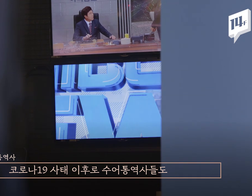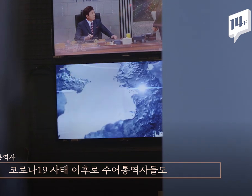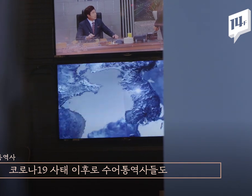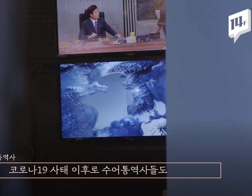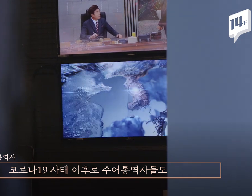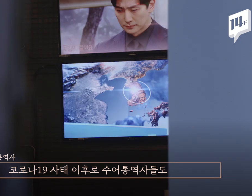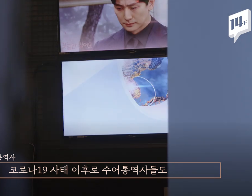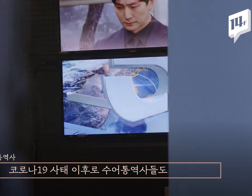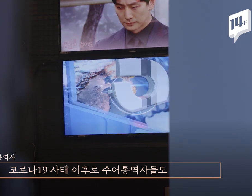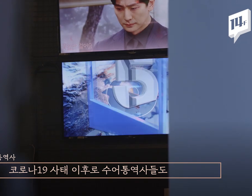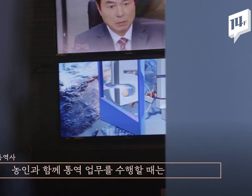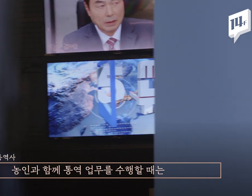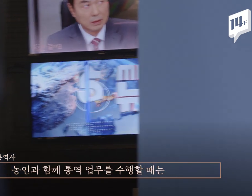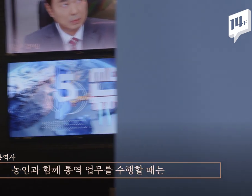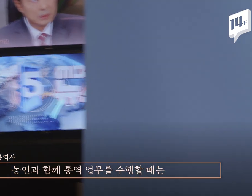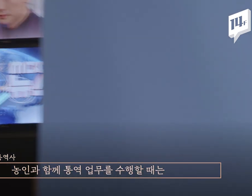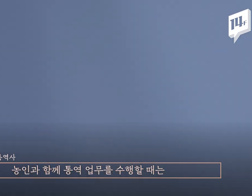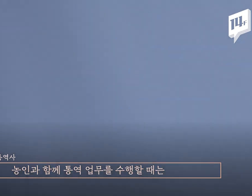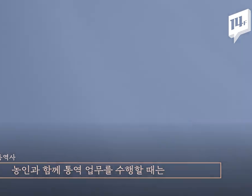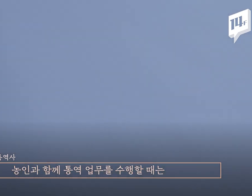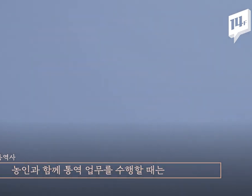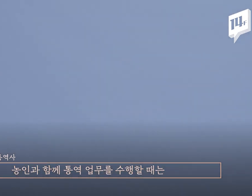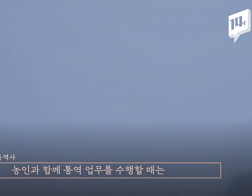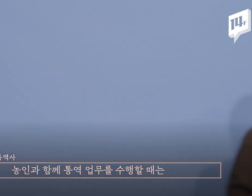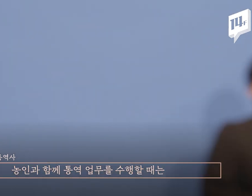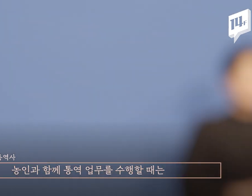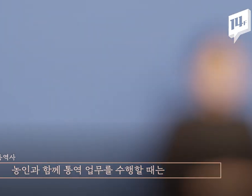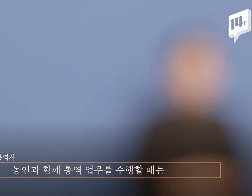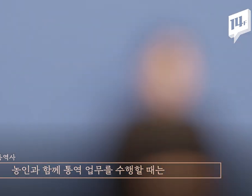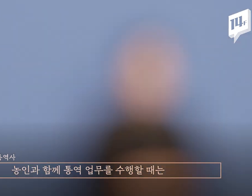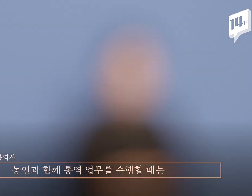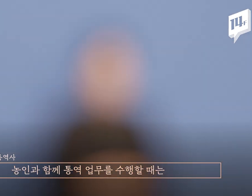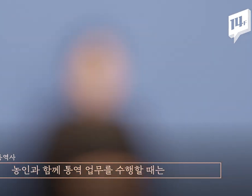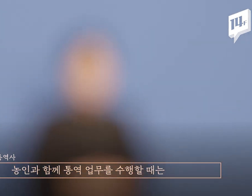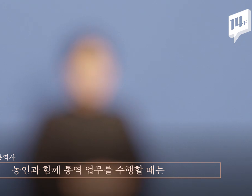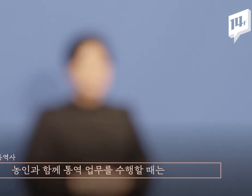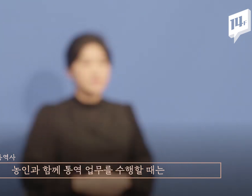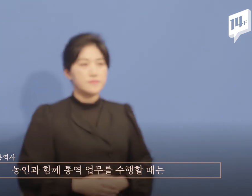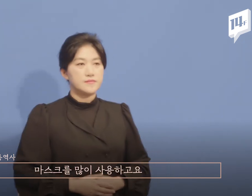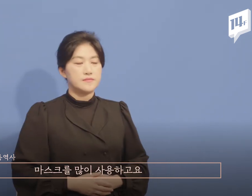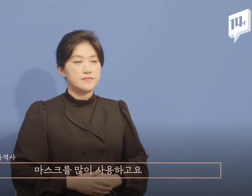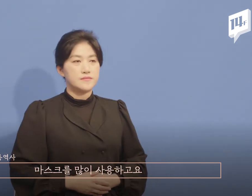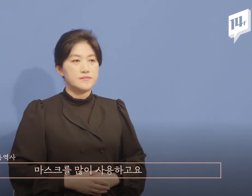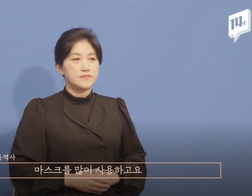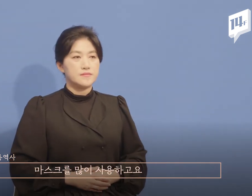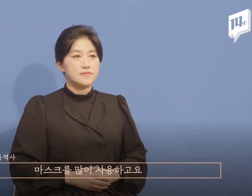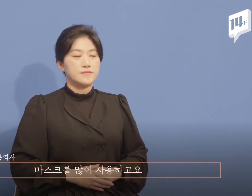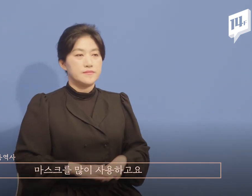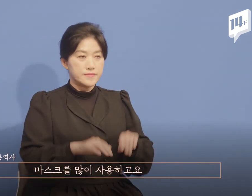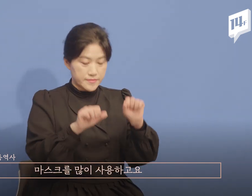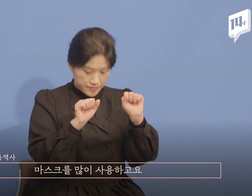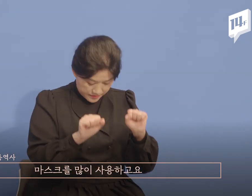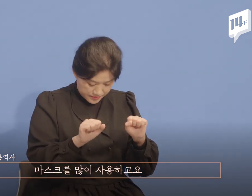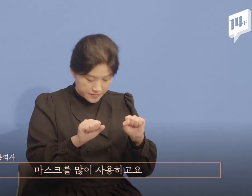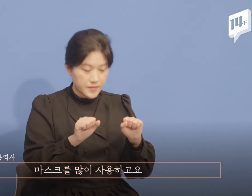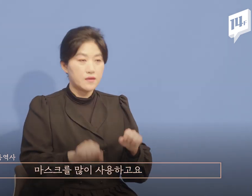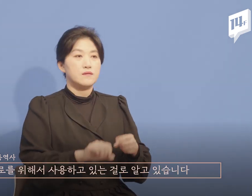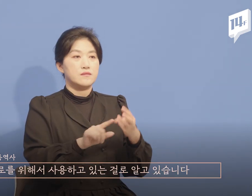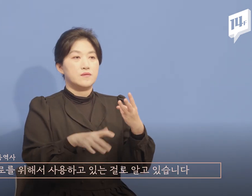수화통역사들도 농인과 함께 통역 업무를 수행할 때 마스크를 많이 사용하고요. 그건 이제